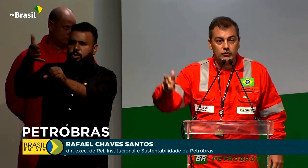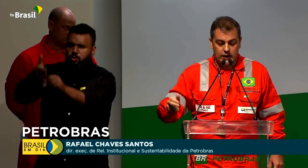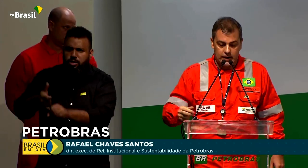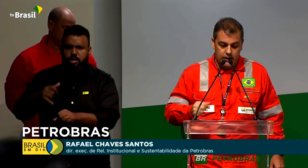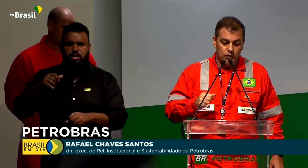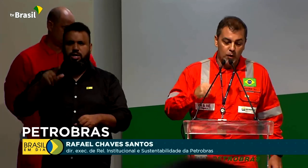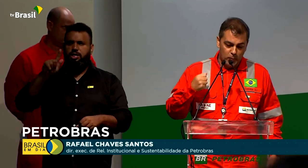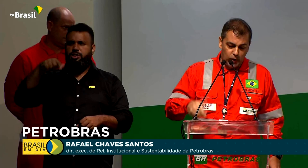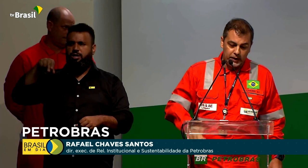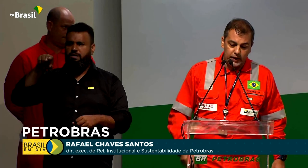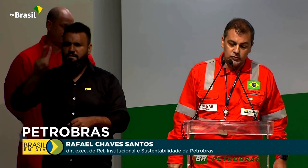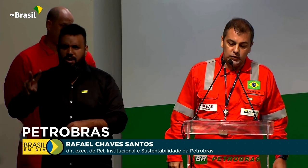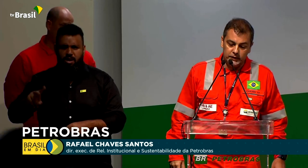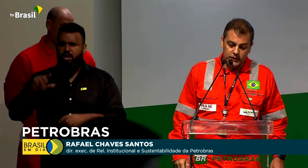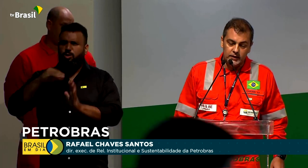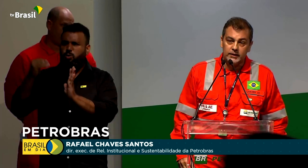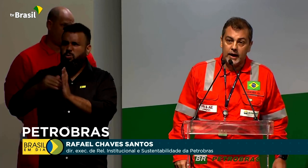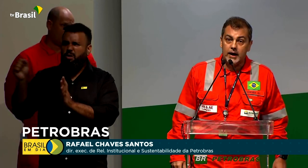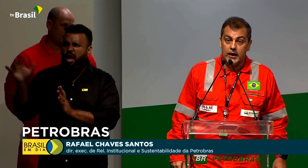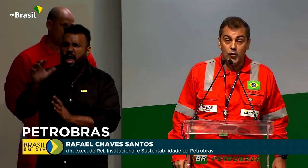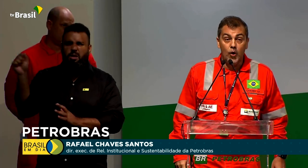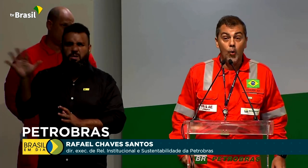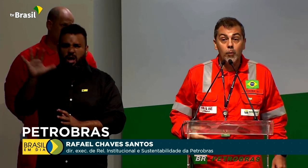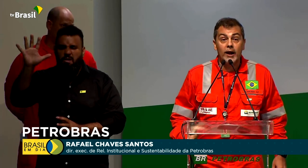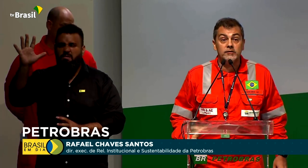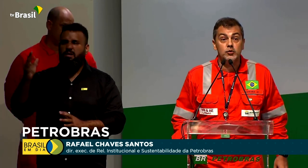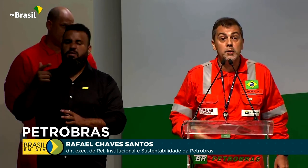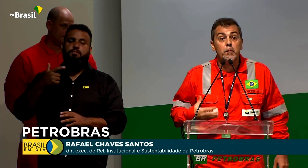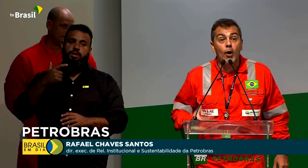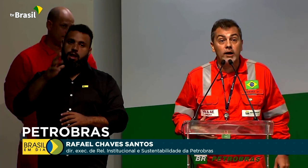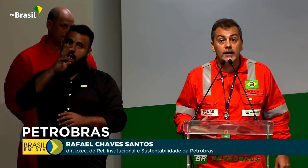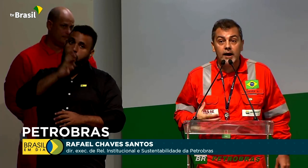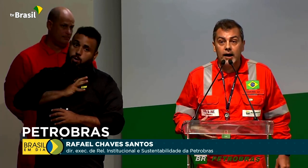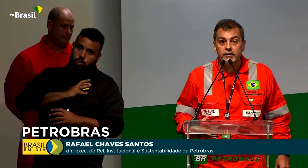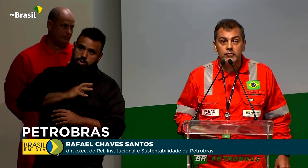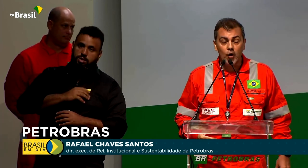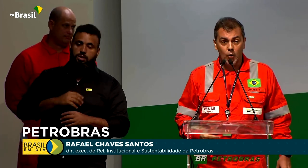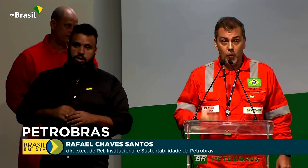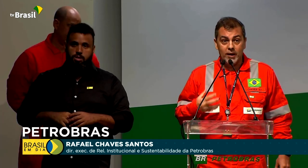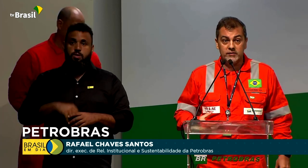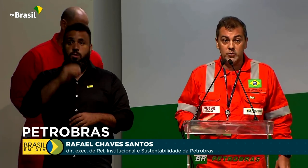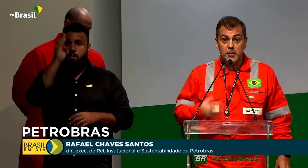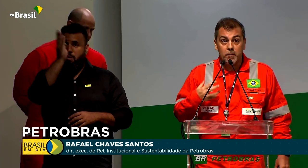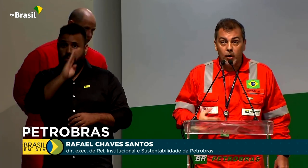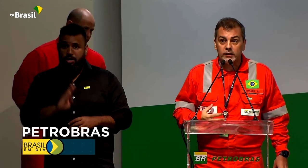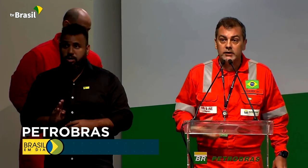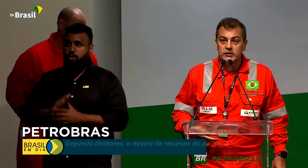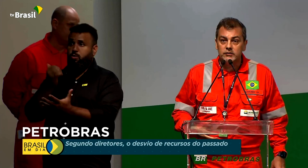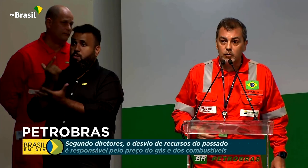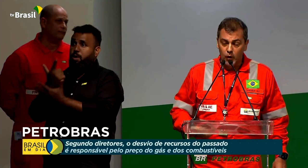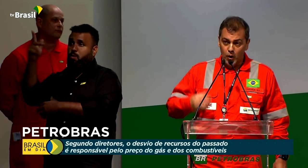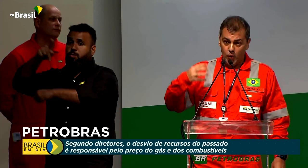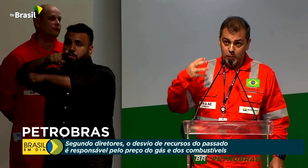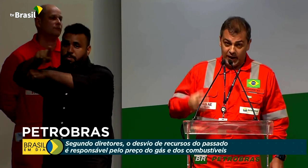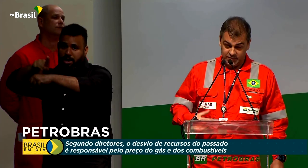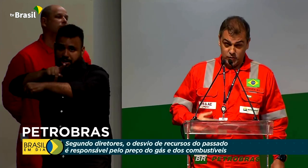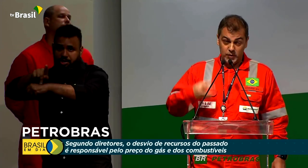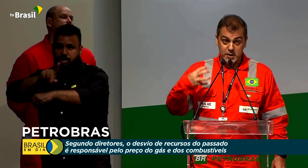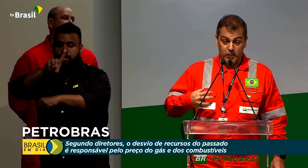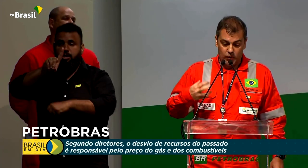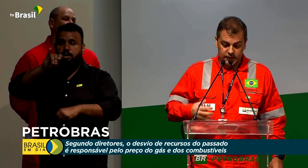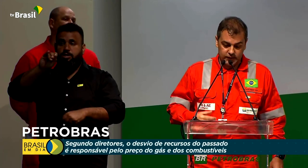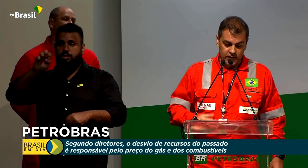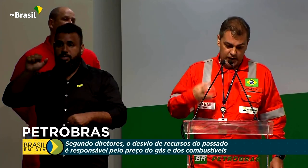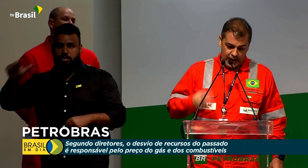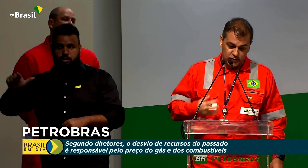porque o diesel está caro, porque a gasolina está caro. O Brasil importa gás, o Brasil importa diesel, o Brasil